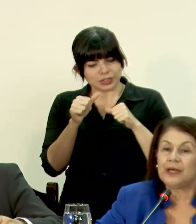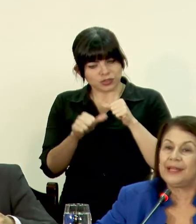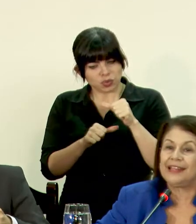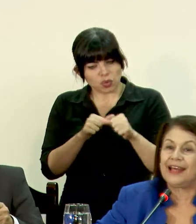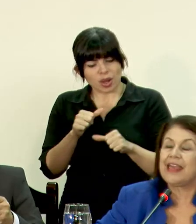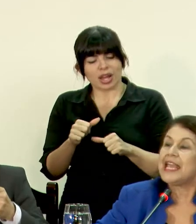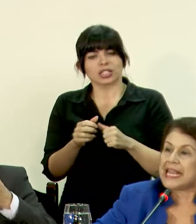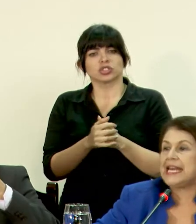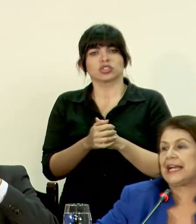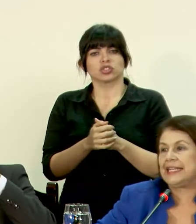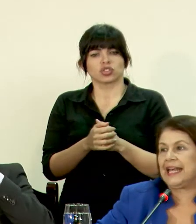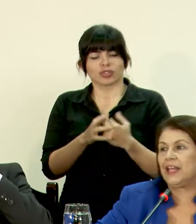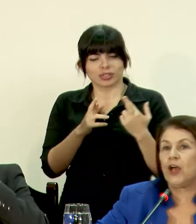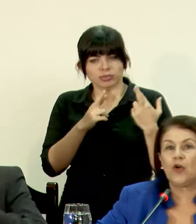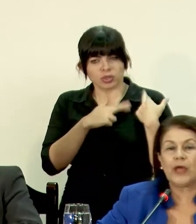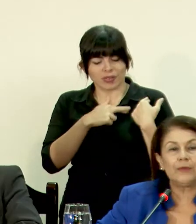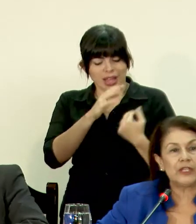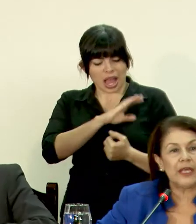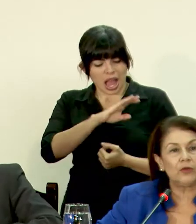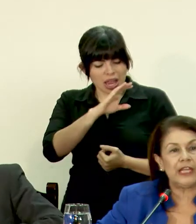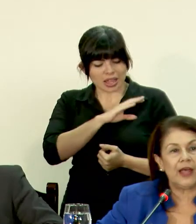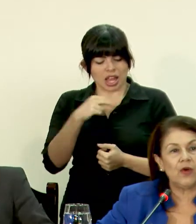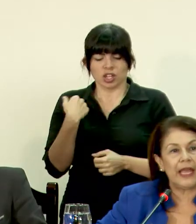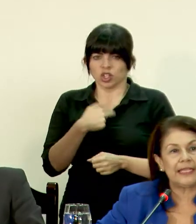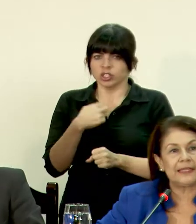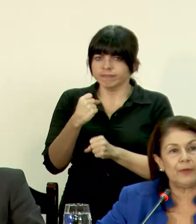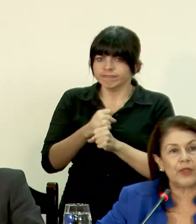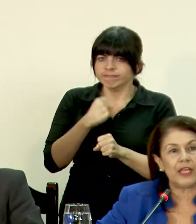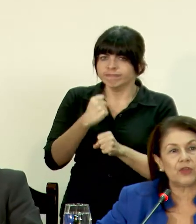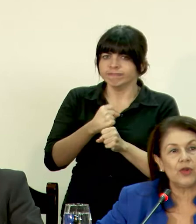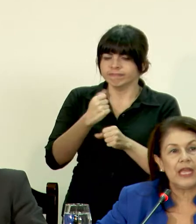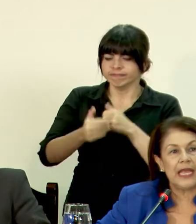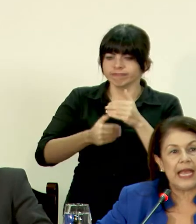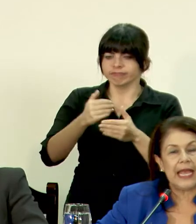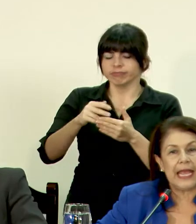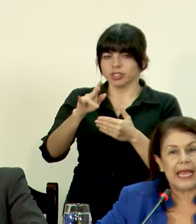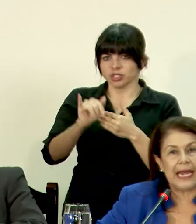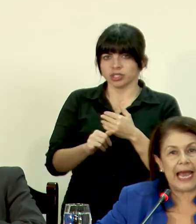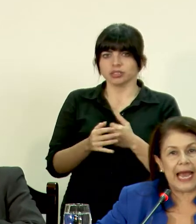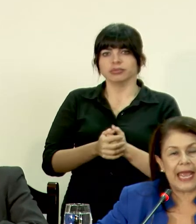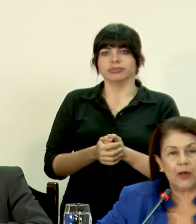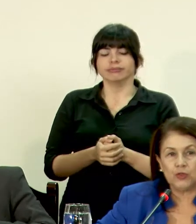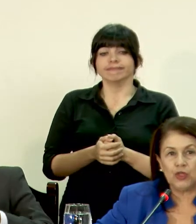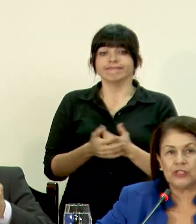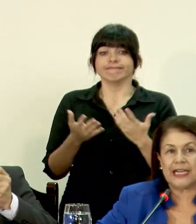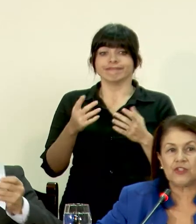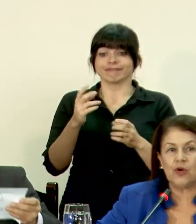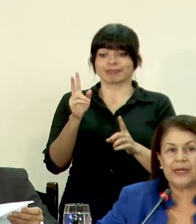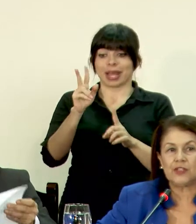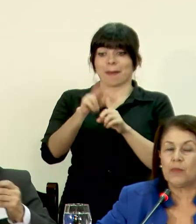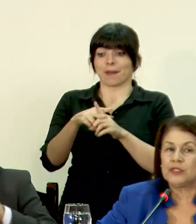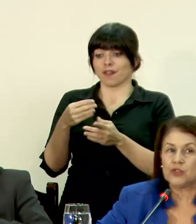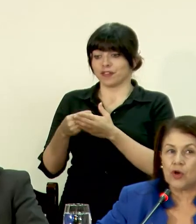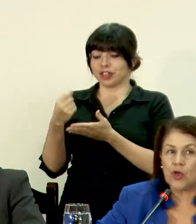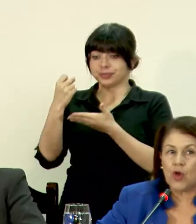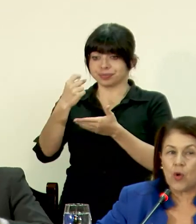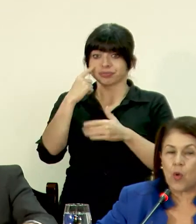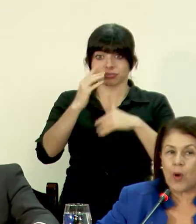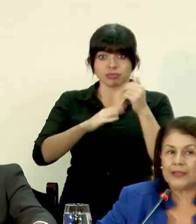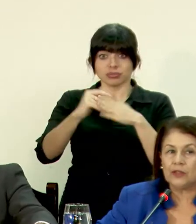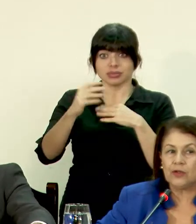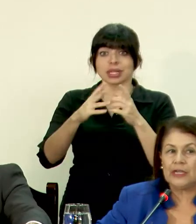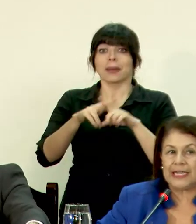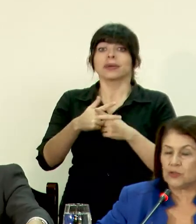responsabilidad y la calidad con que hemos ejecutado este proyecto. La ejecución de las obras comenzó